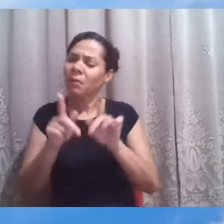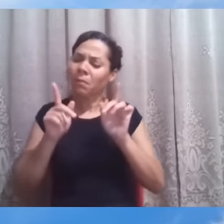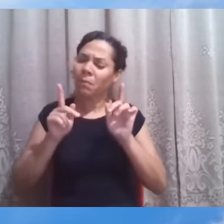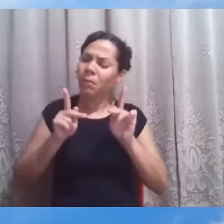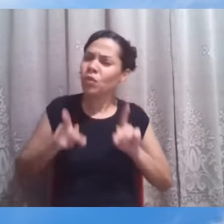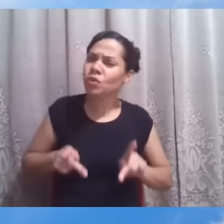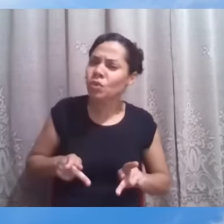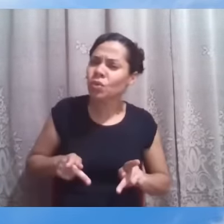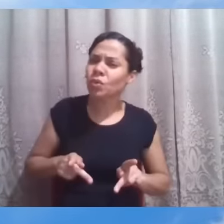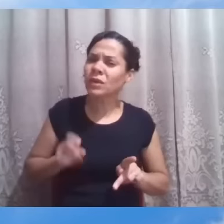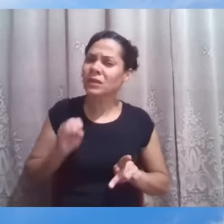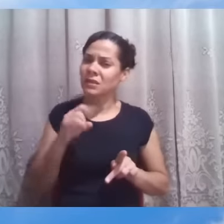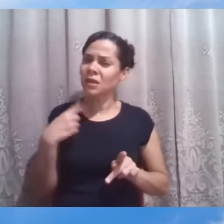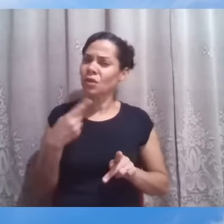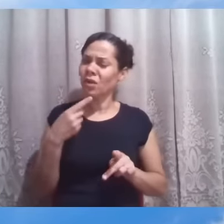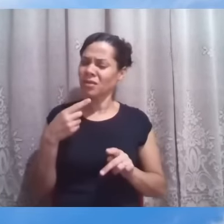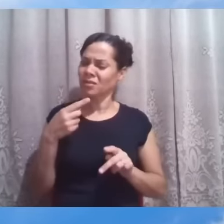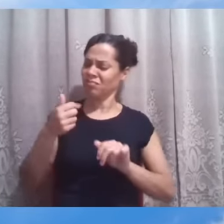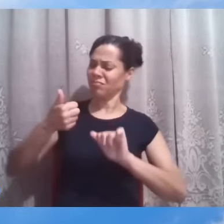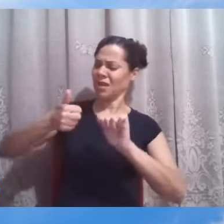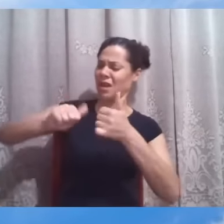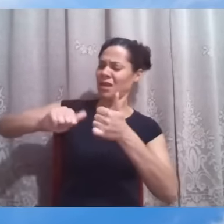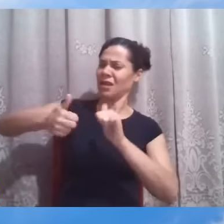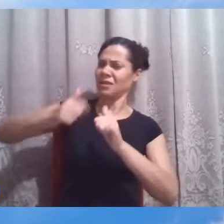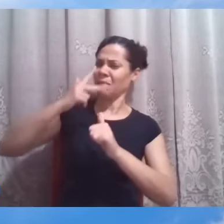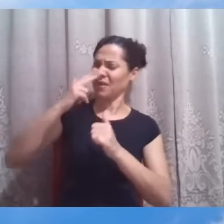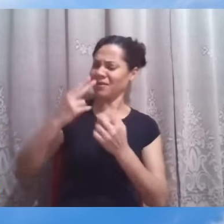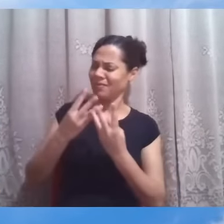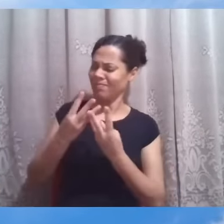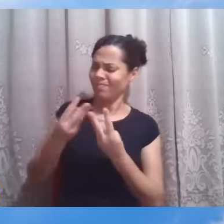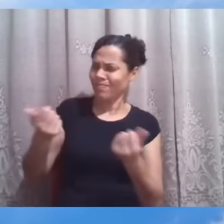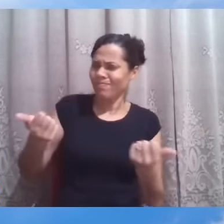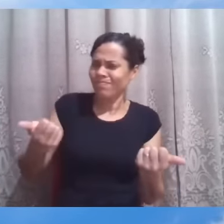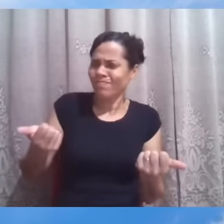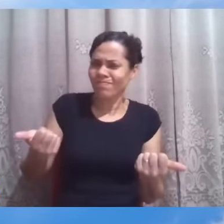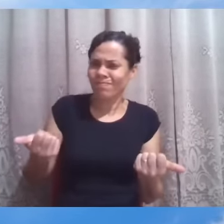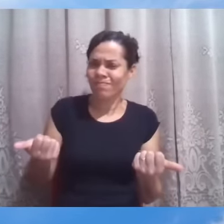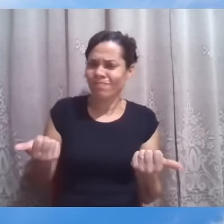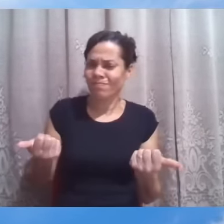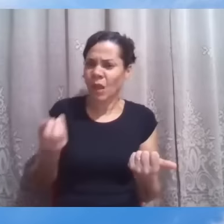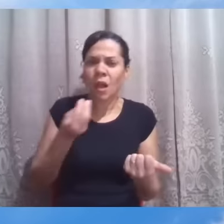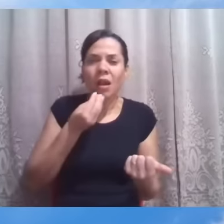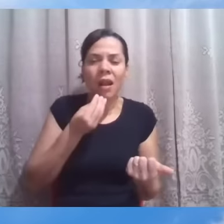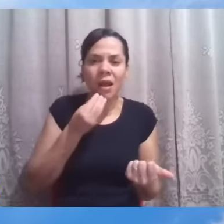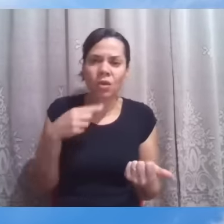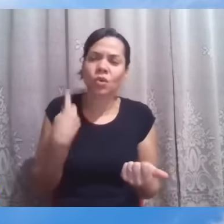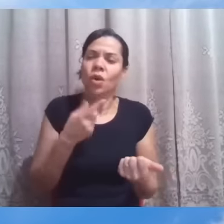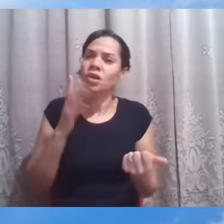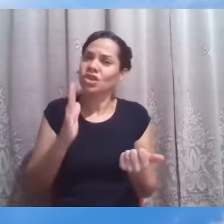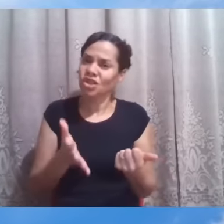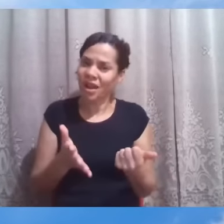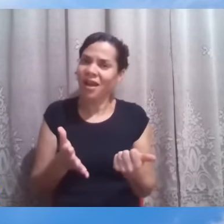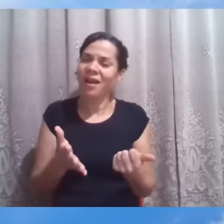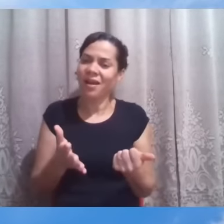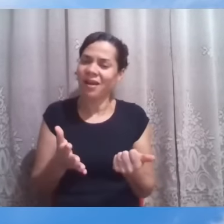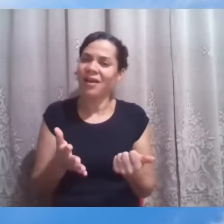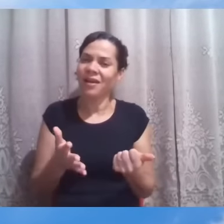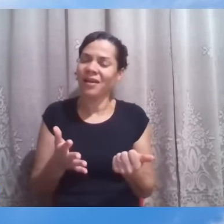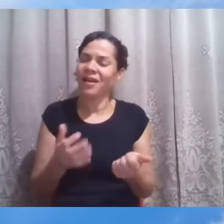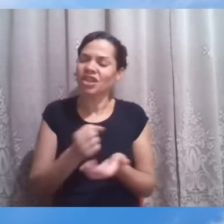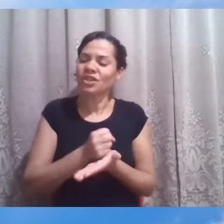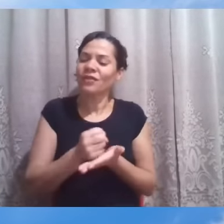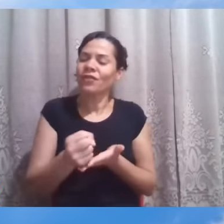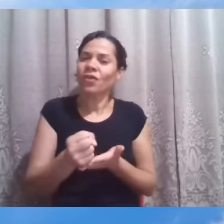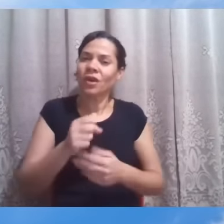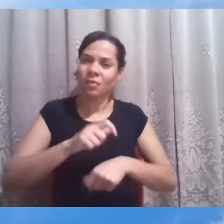analisadas superficialmente, parecem nos escapar. É claro que nós já passamos, talvez, daquele momento em